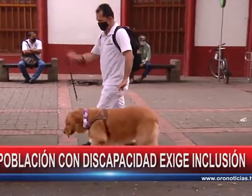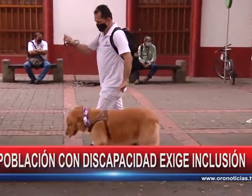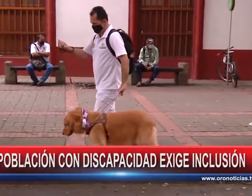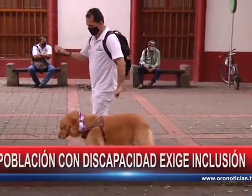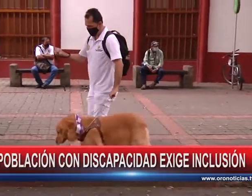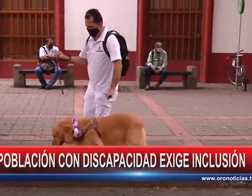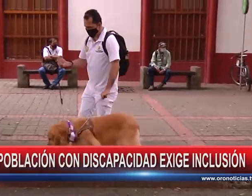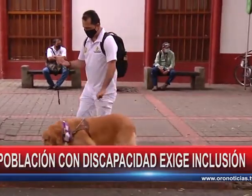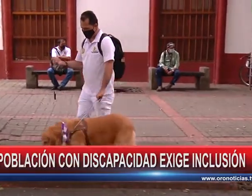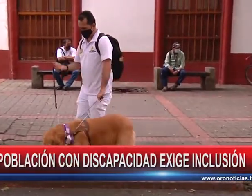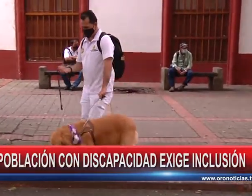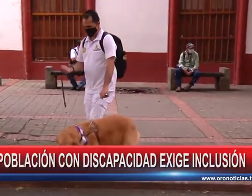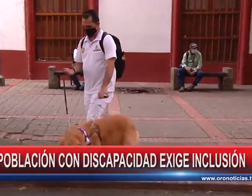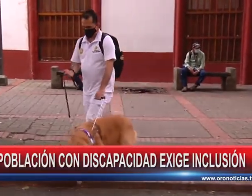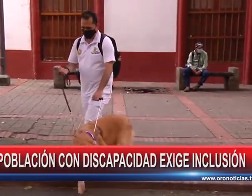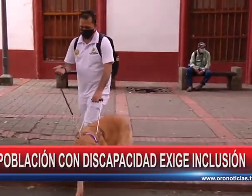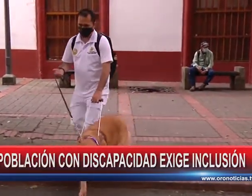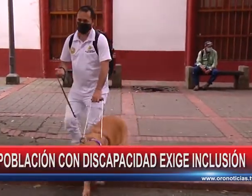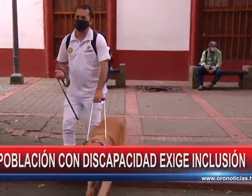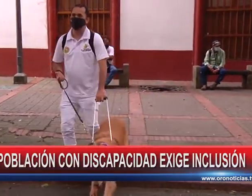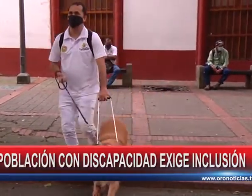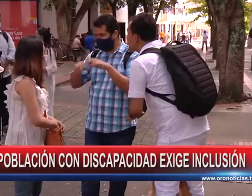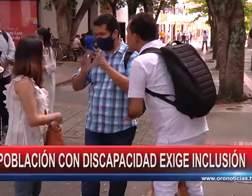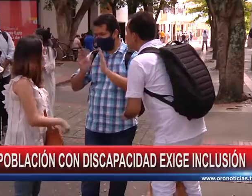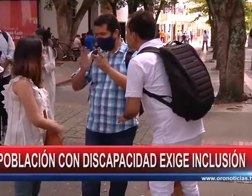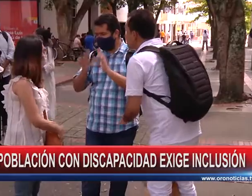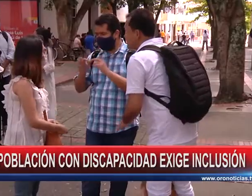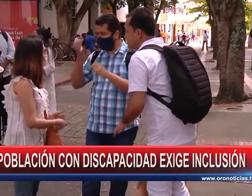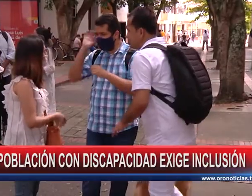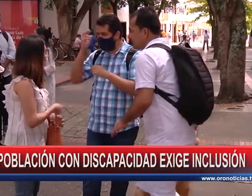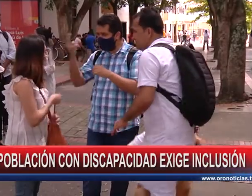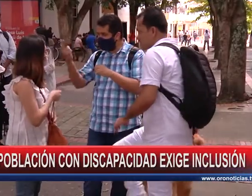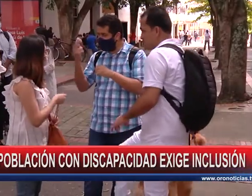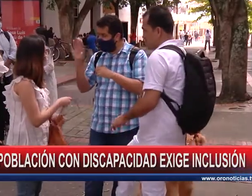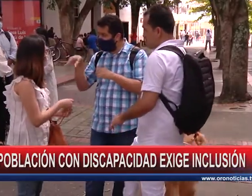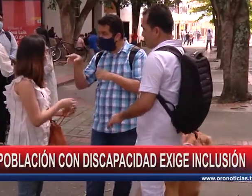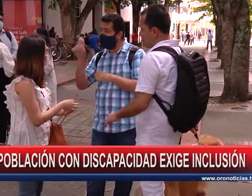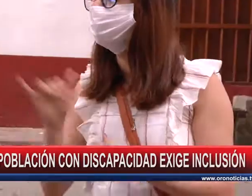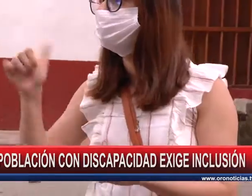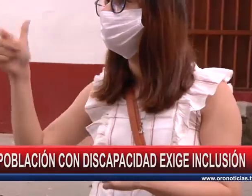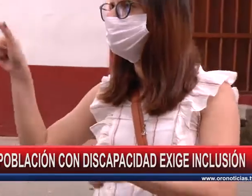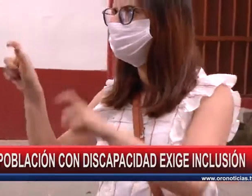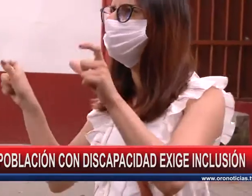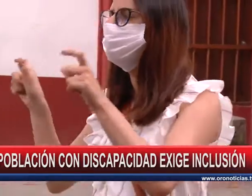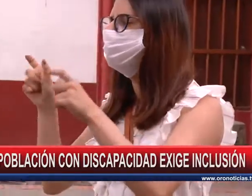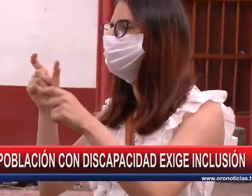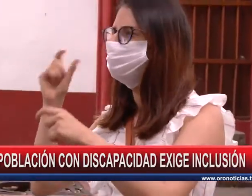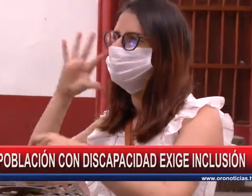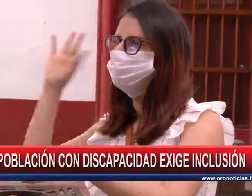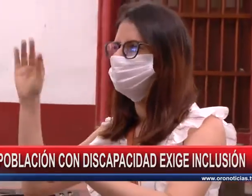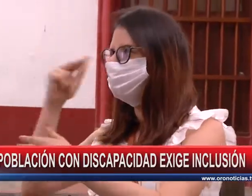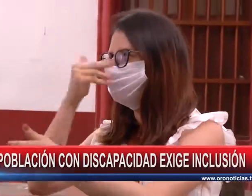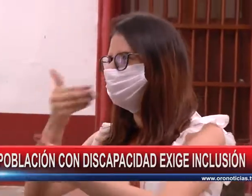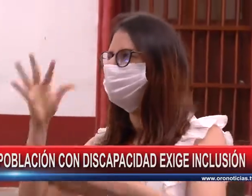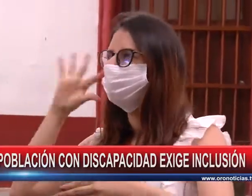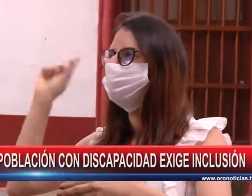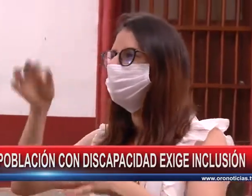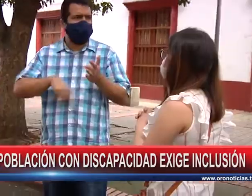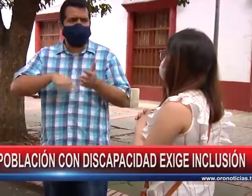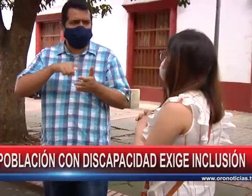físicas, sensorial y cognitiva viven en Santander y requieren de una atención integral y que se garanticen todos sus derechos al bienestar y la calidad de